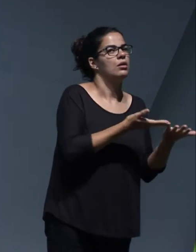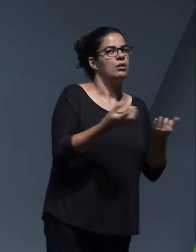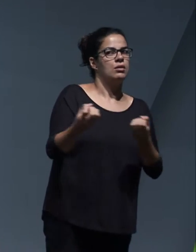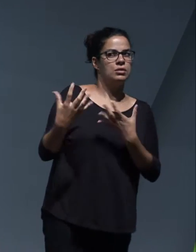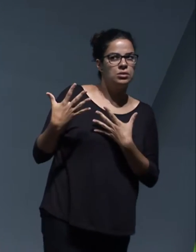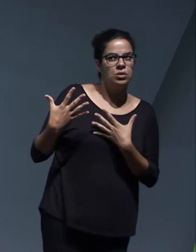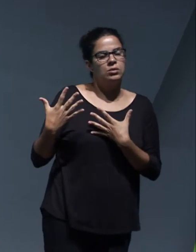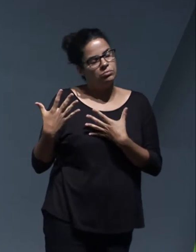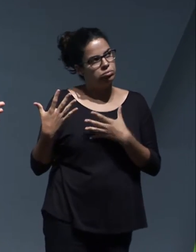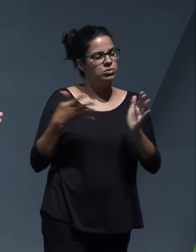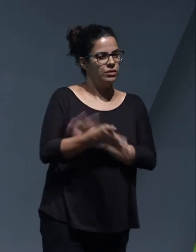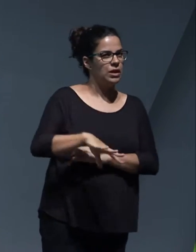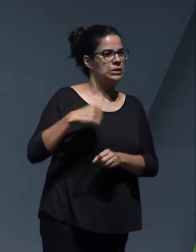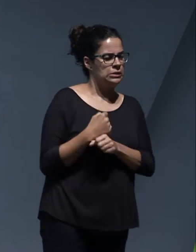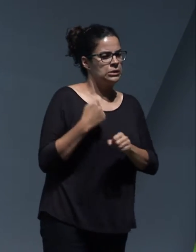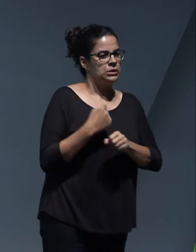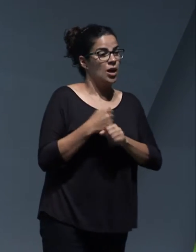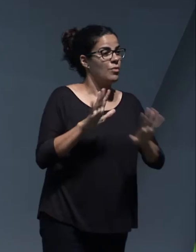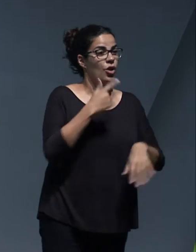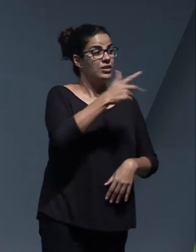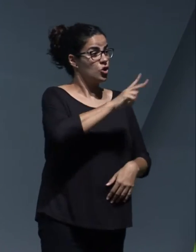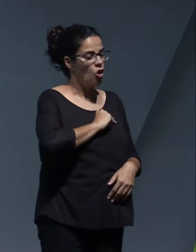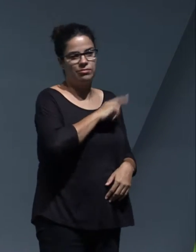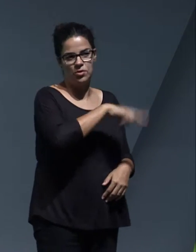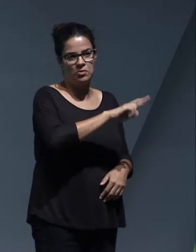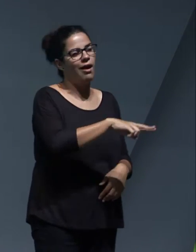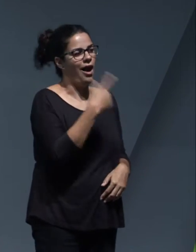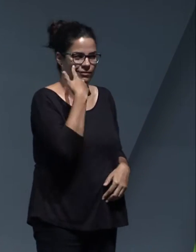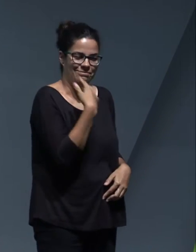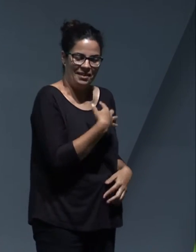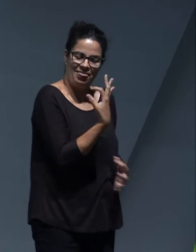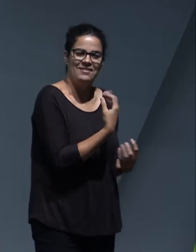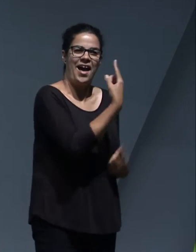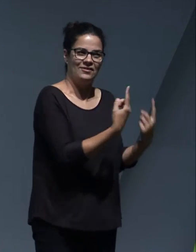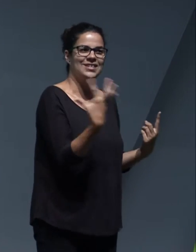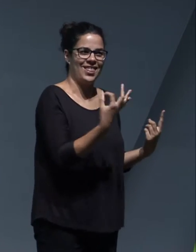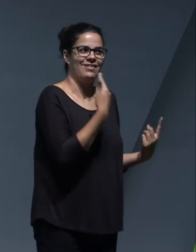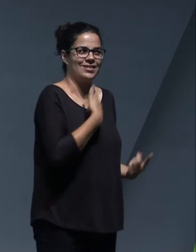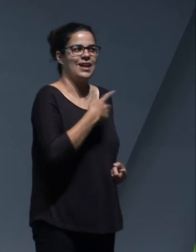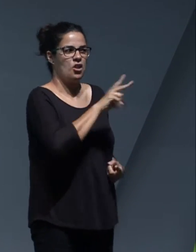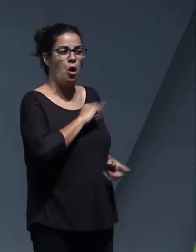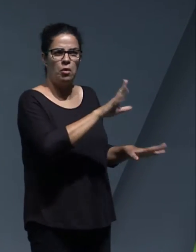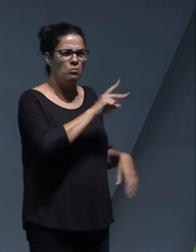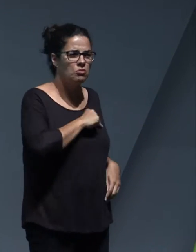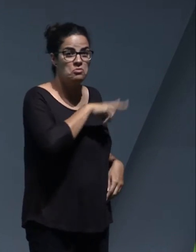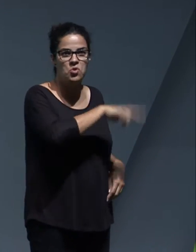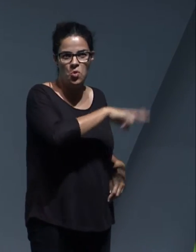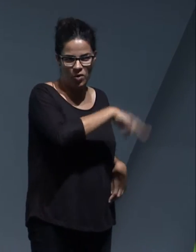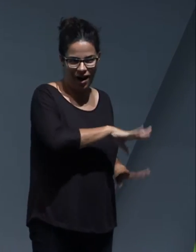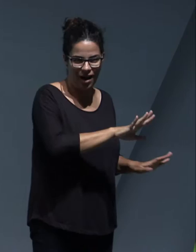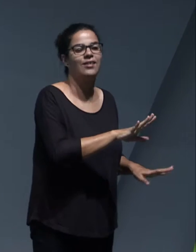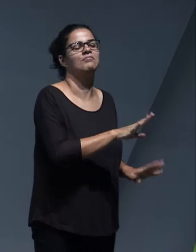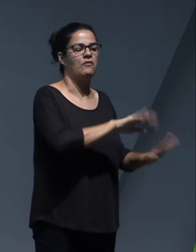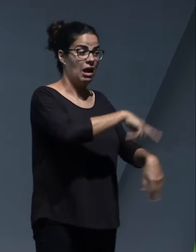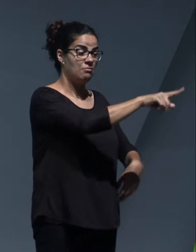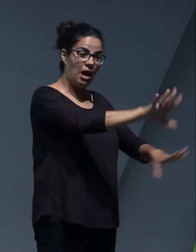un montón de trabajo y nunca te dicen que no, a ver si aprenden a decir que no de vez en cuando, pero nunca te dicen que no. Y esto, bueno, pues surgió, como dije